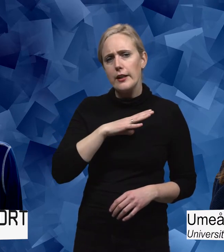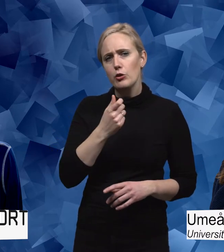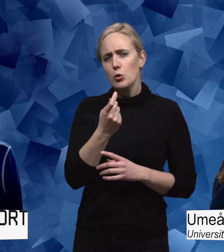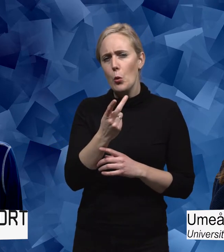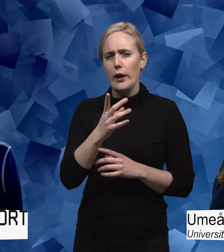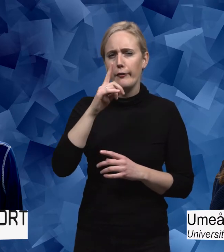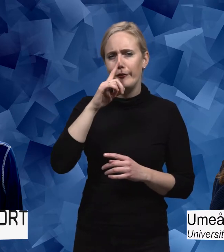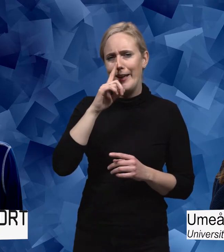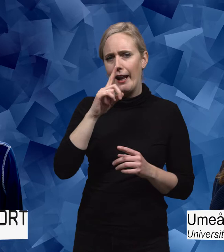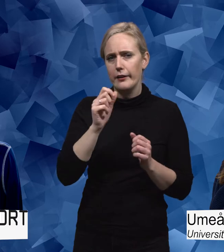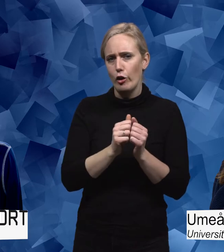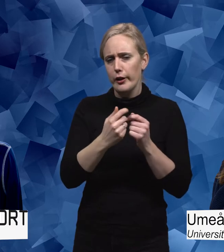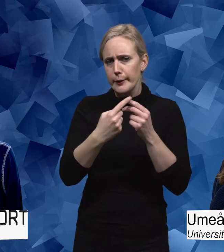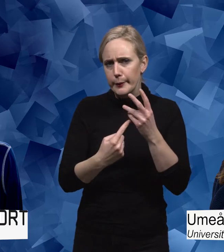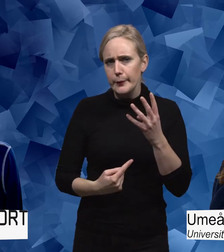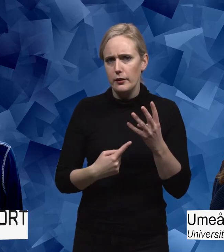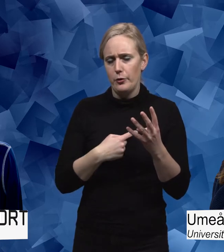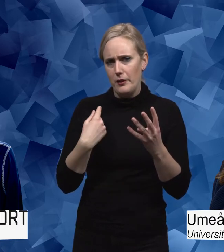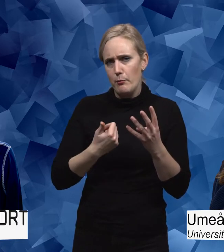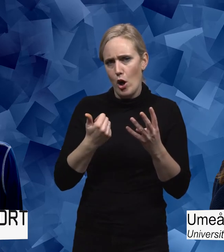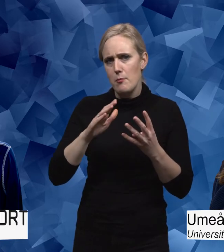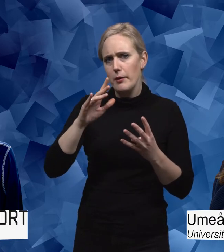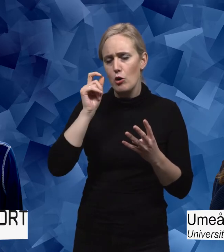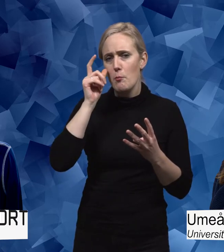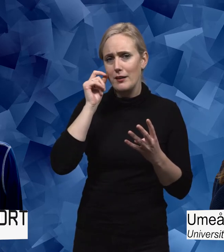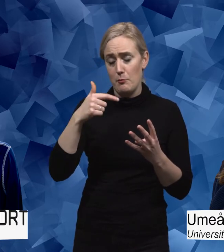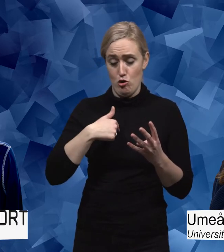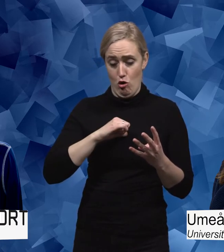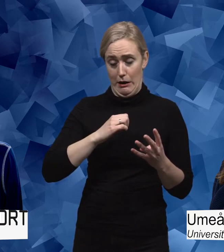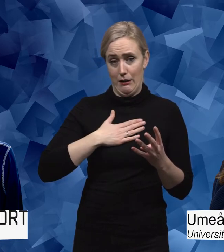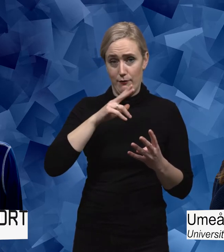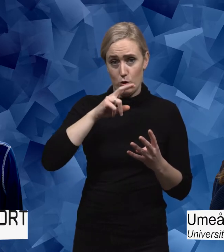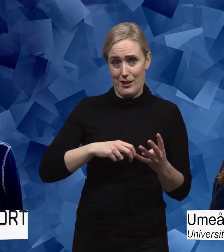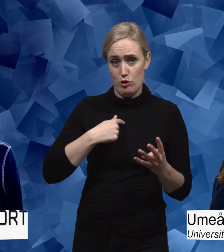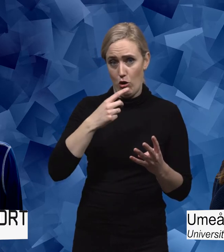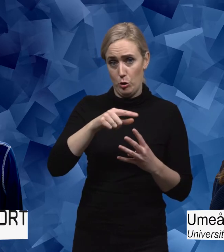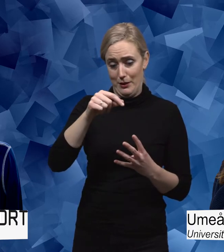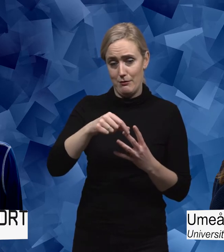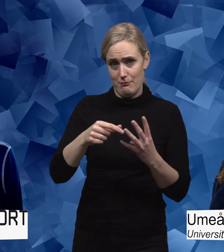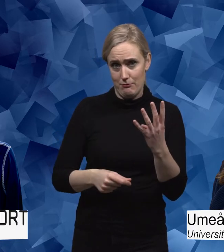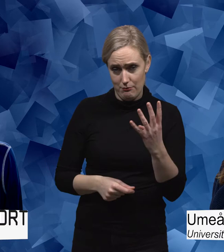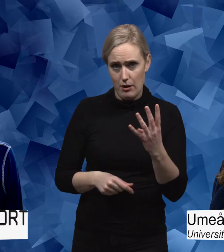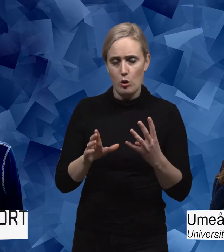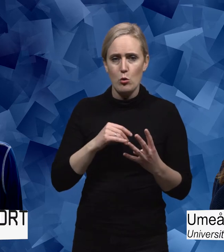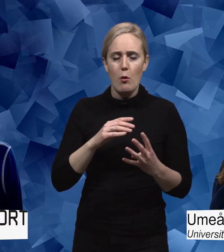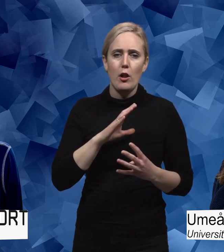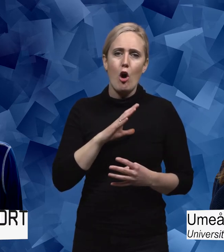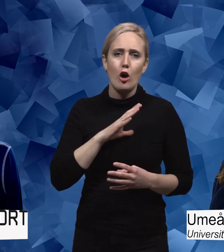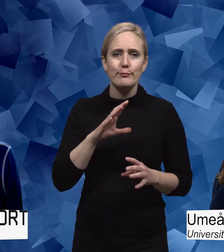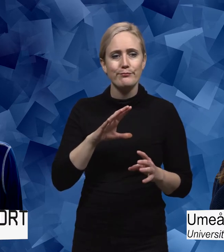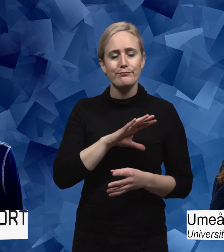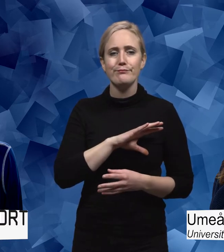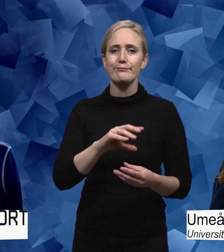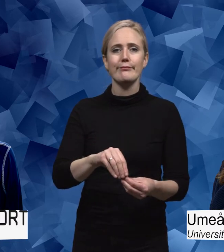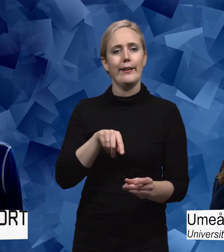felaktigheter, tycker jag, ibland som jag blir mer uppmärksamma på, både i min egen forskning och andras, det är att man ofta drar slutsatser, på mindre studier man drar